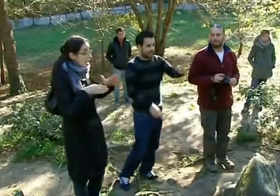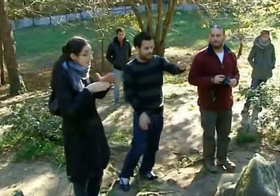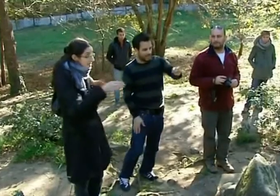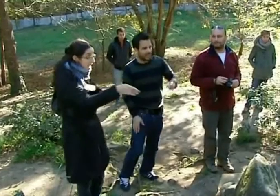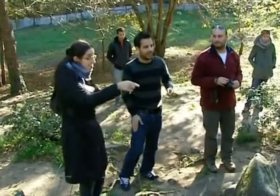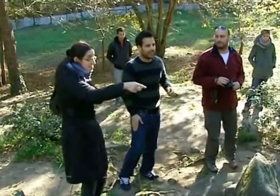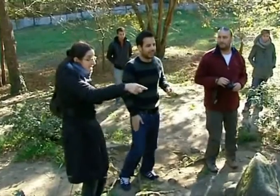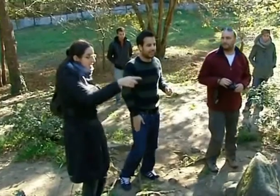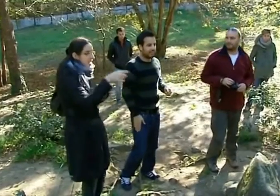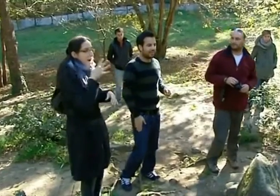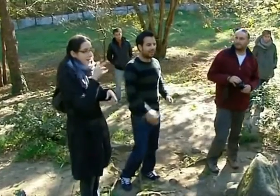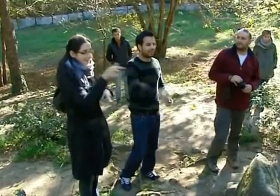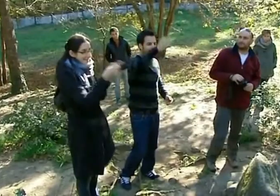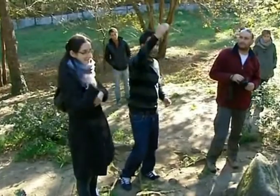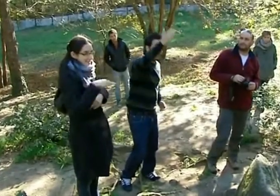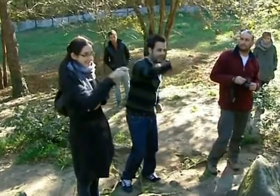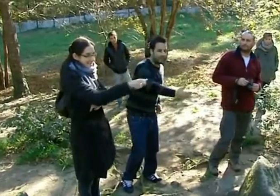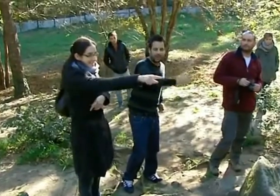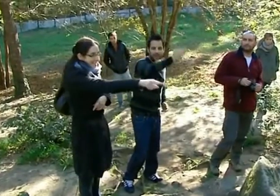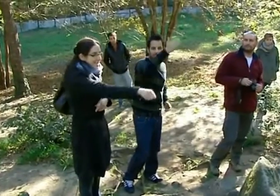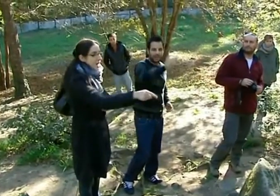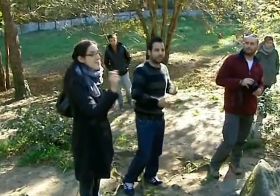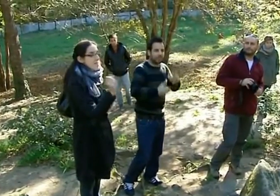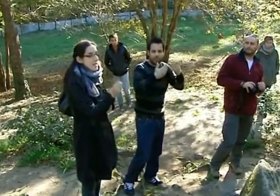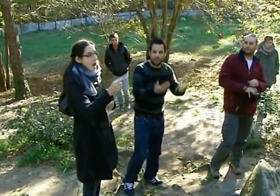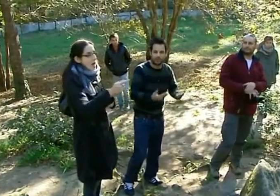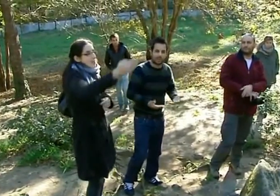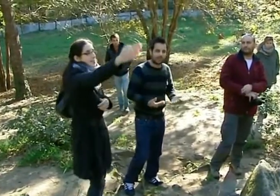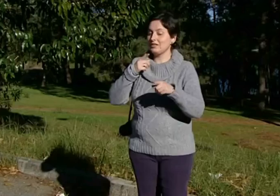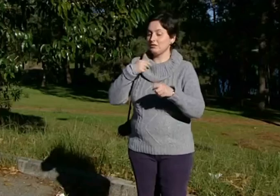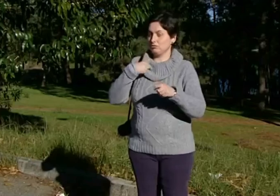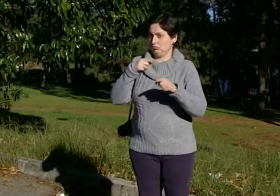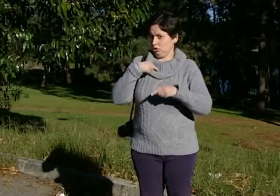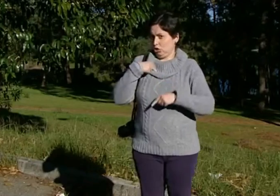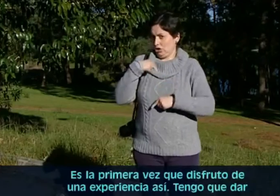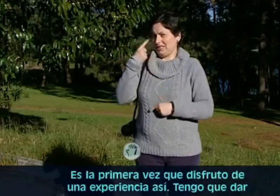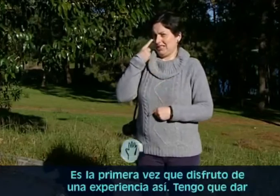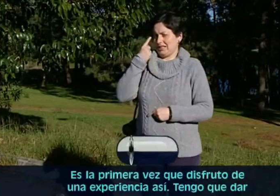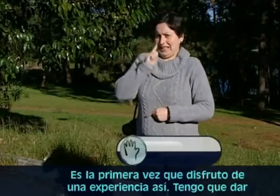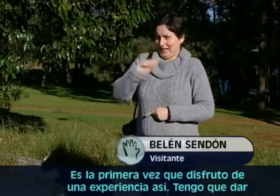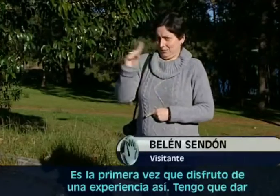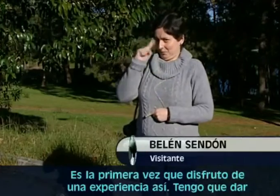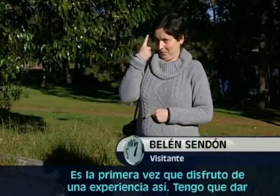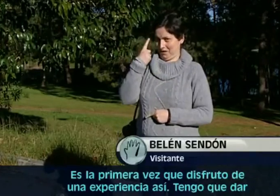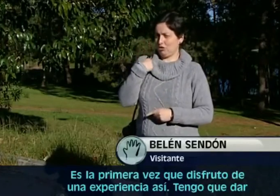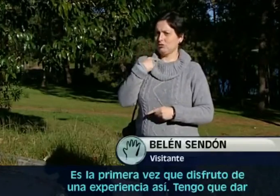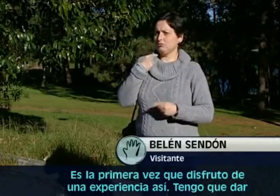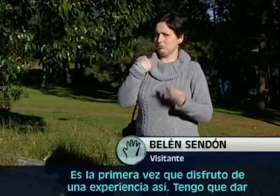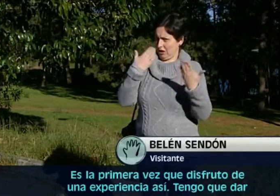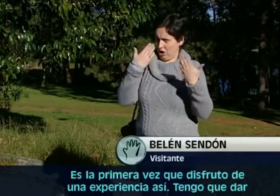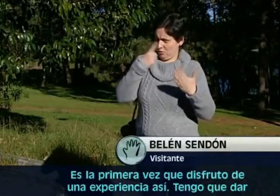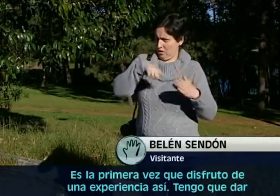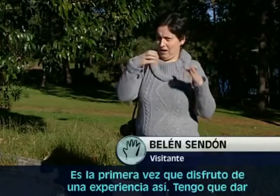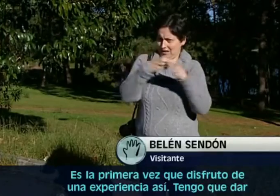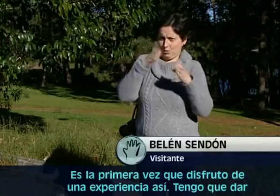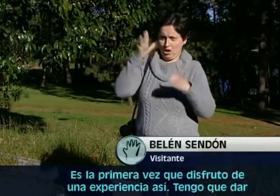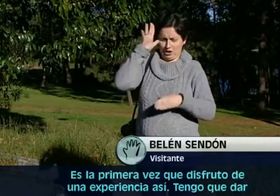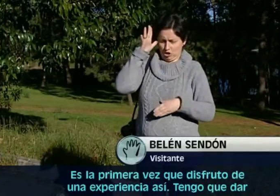donde está Isolina ahora, normalmente eso estaría tapado, porque tampoco le gustaba... Es la primera vez que disfruto de una experiencia así. Tengo que dar la